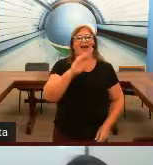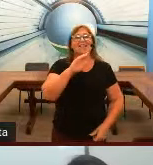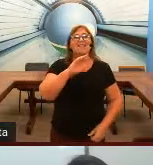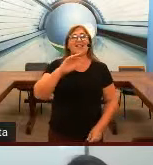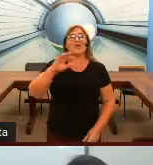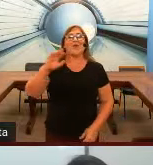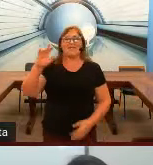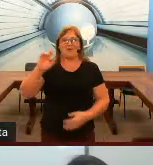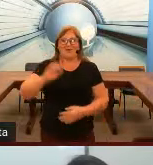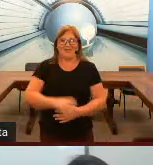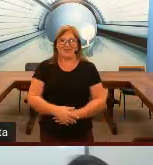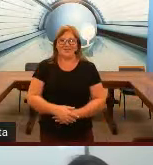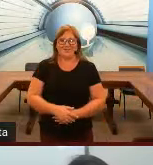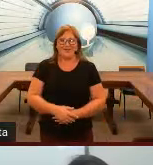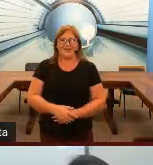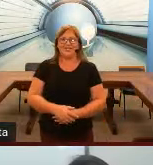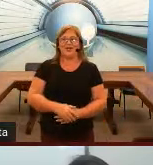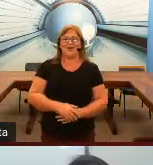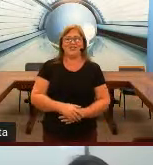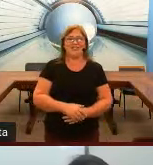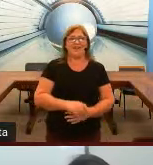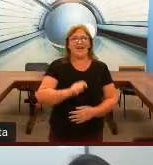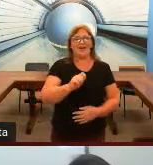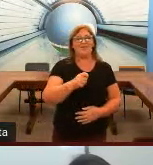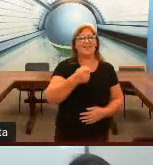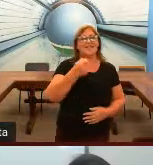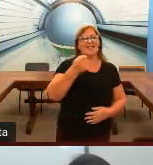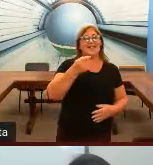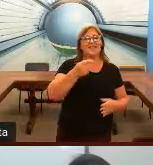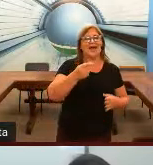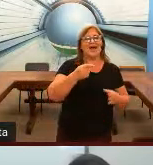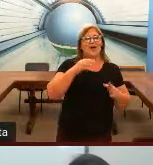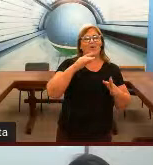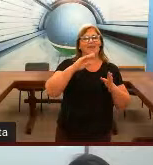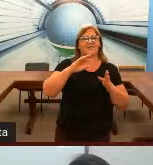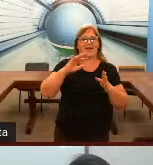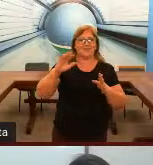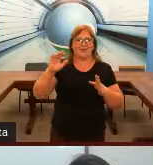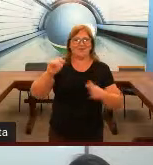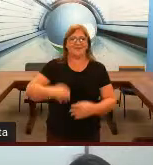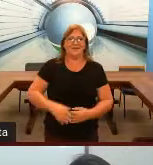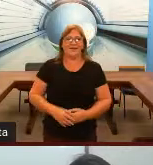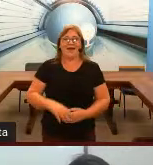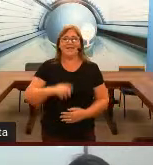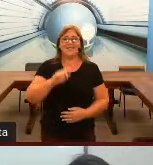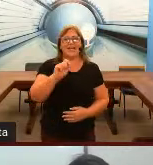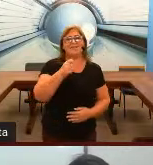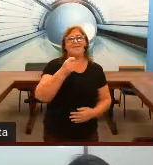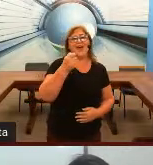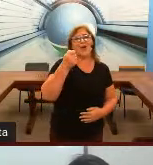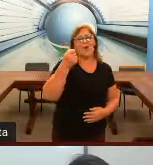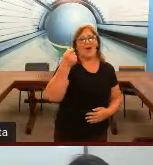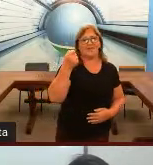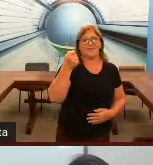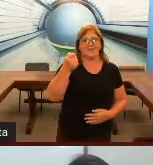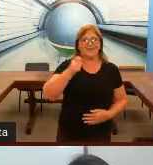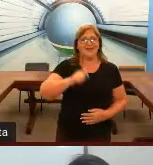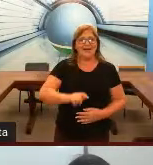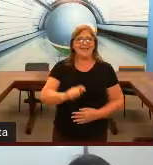escrita com as mãos. Datilologia é você sinalizar usando as mãos. É escrever com as mãos. É